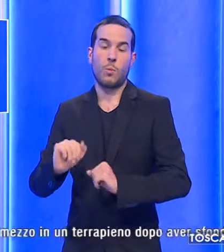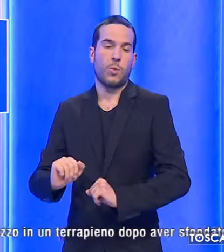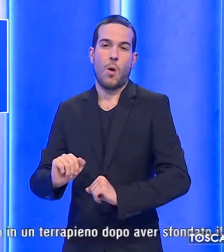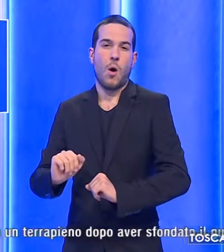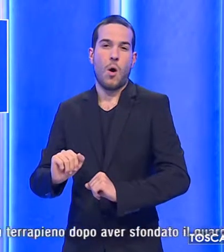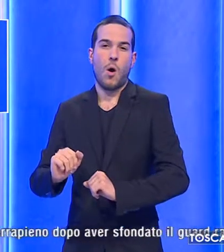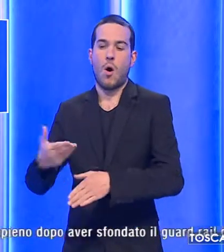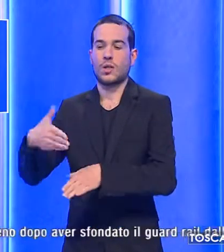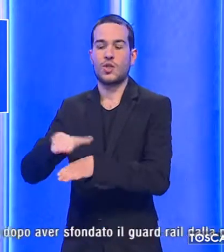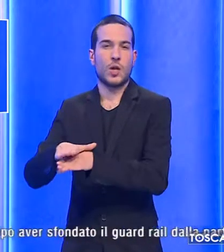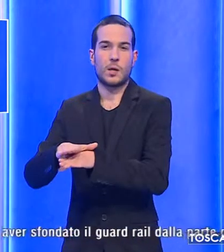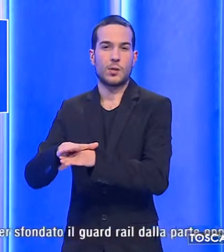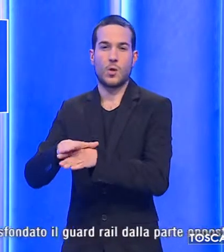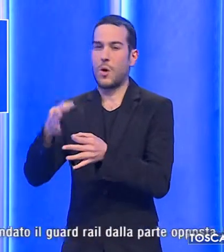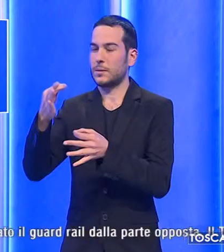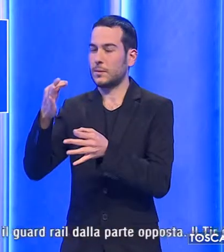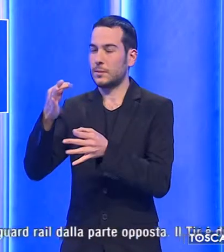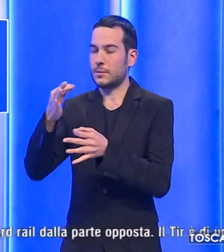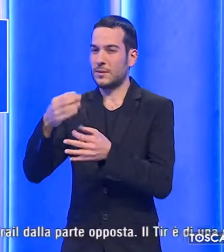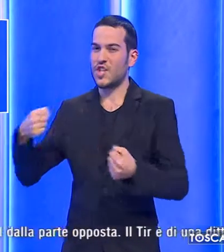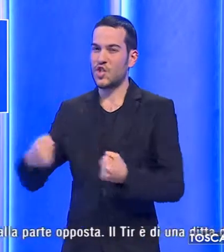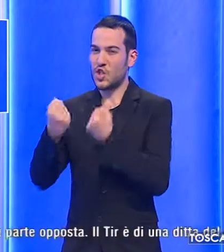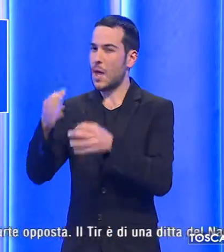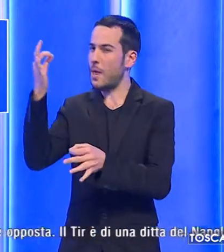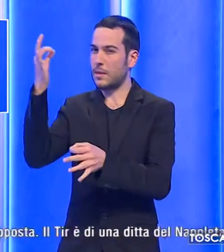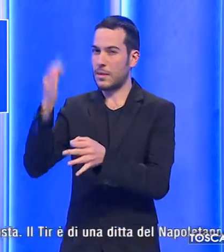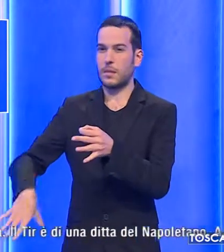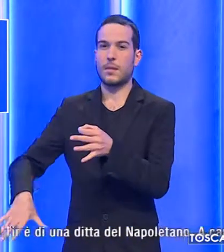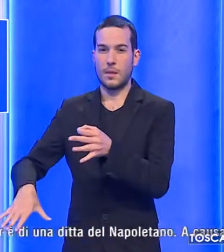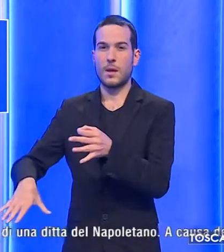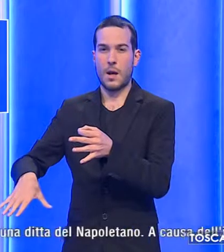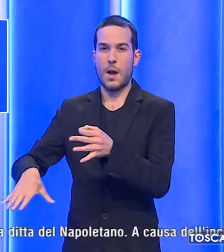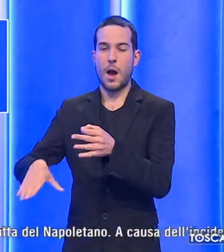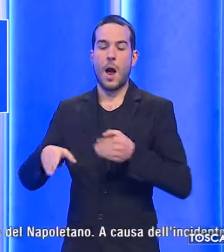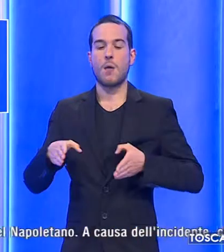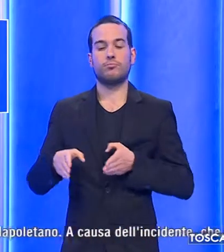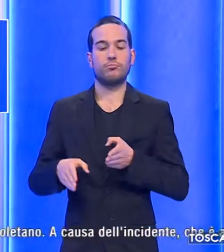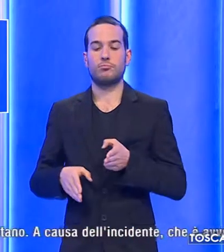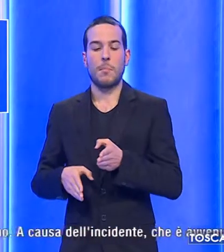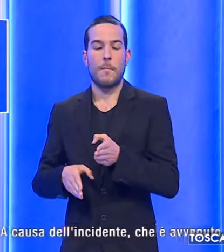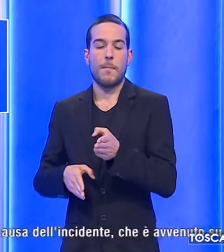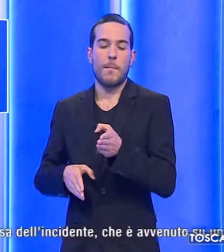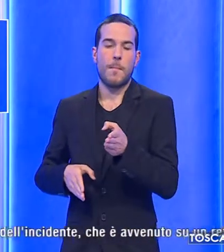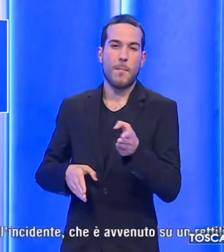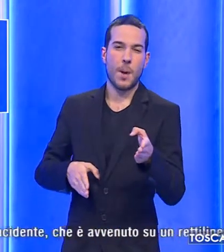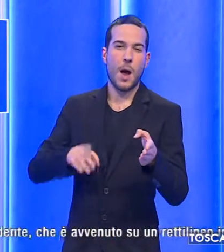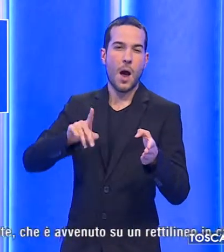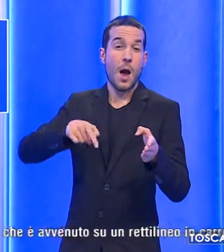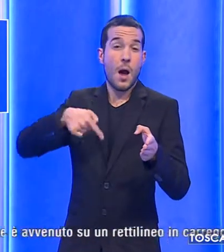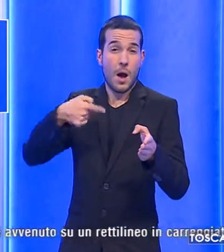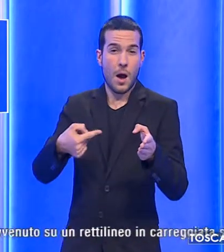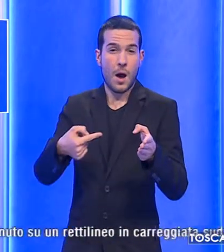decesso sia avvenuto già dopo il forte impatto contro la barriera centrale e il conseguente